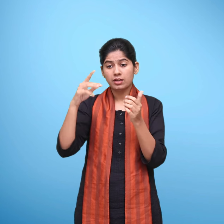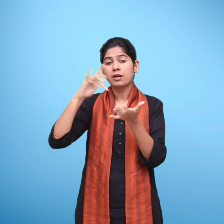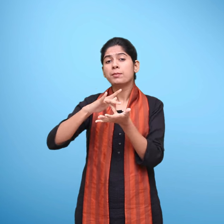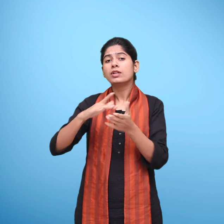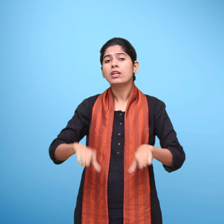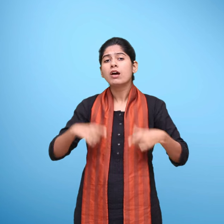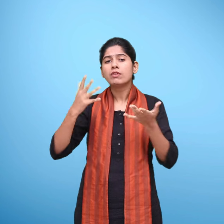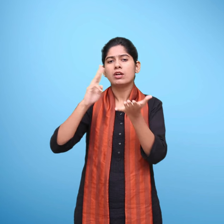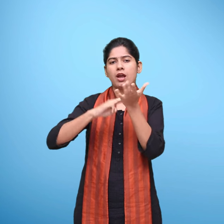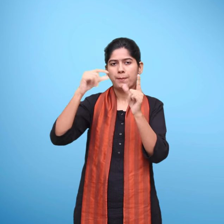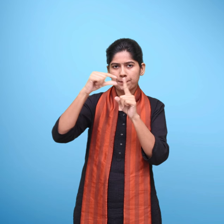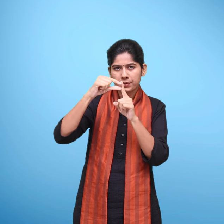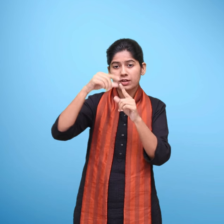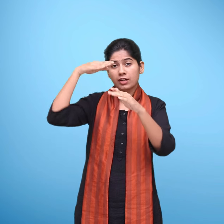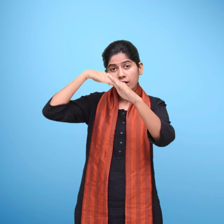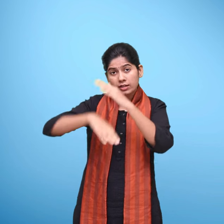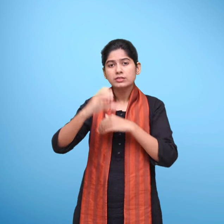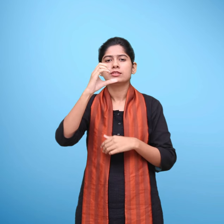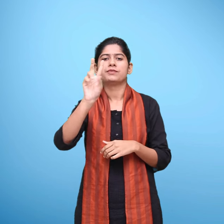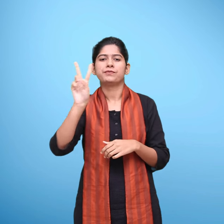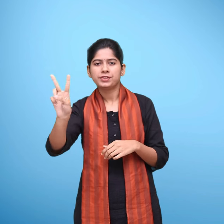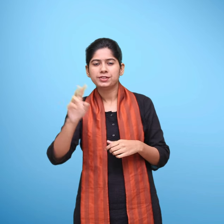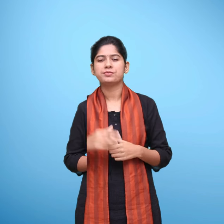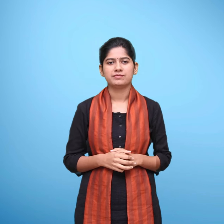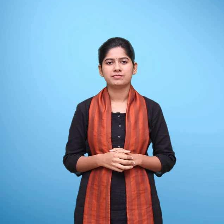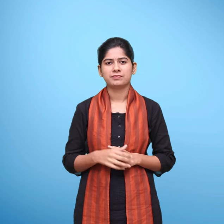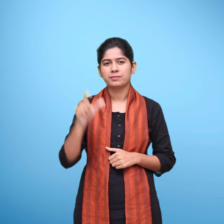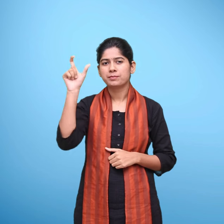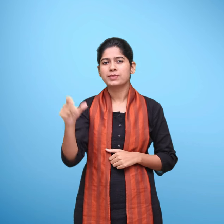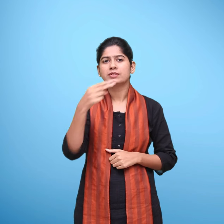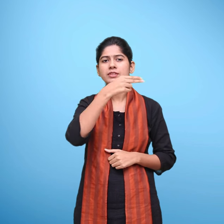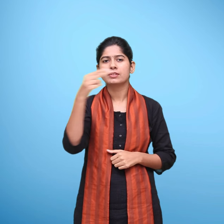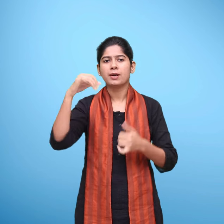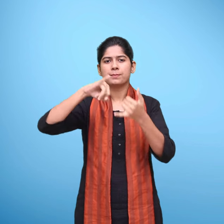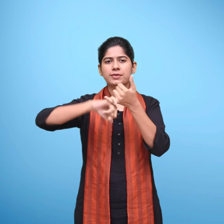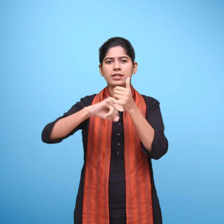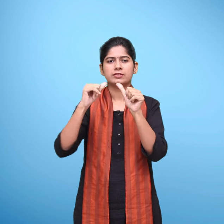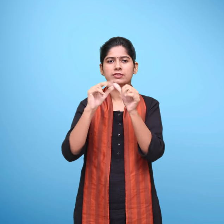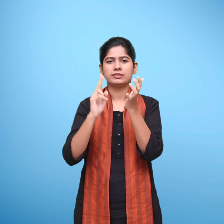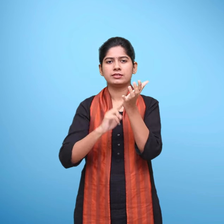शुभम लखेरा चन्देरी गाउं मध्यप्रदेश